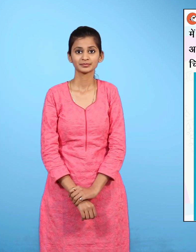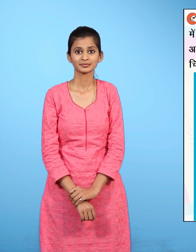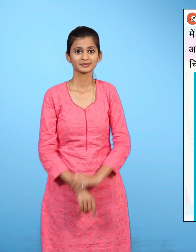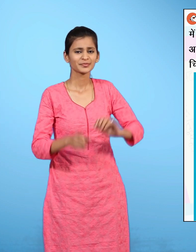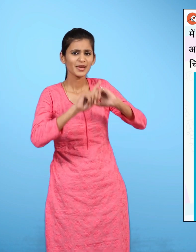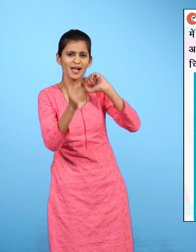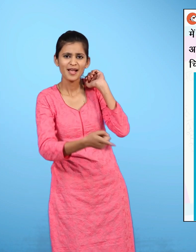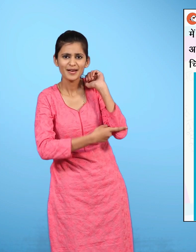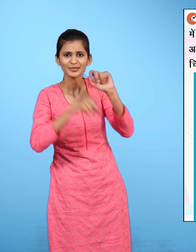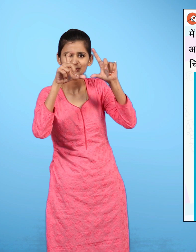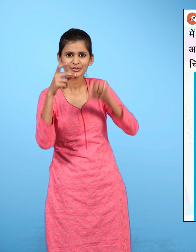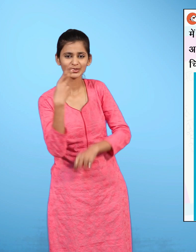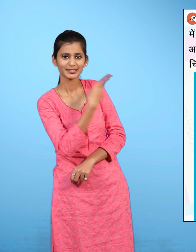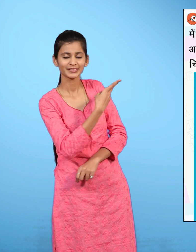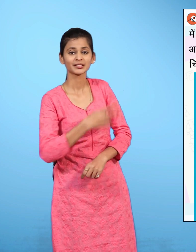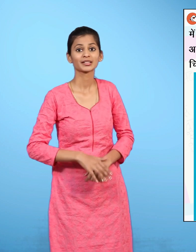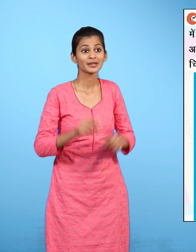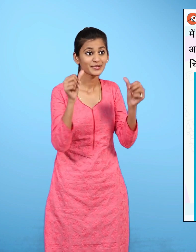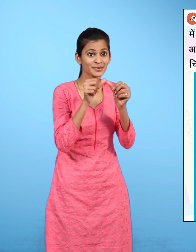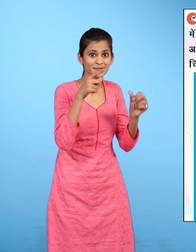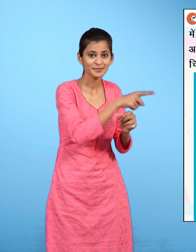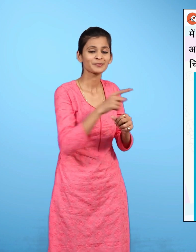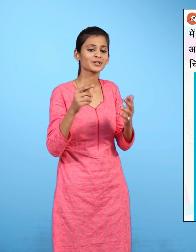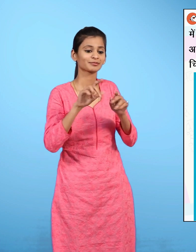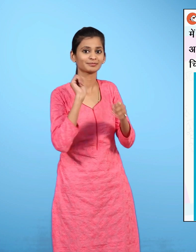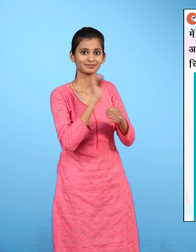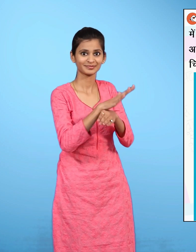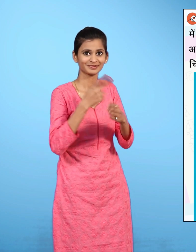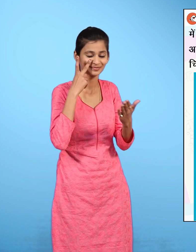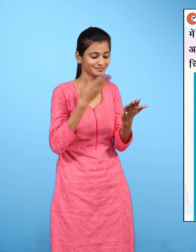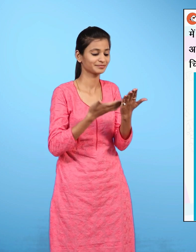आखरी चित्र में, एमत चिठी को पढ़ रहा है